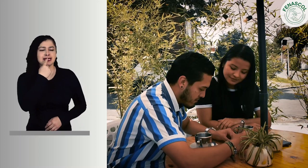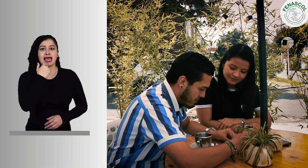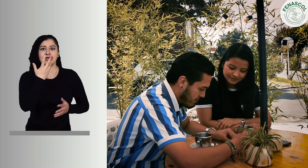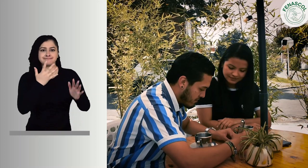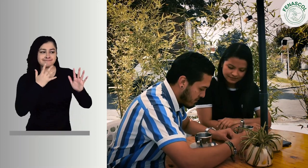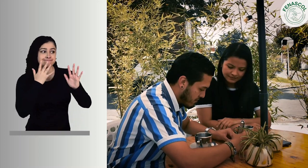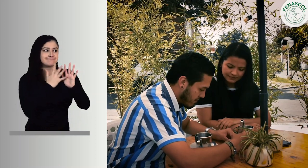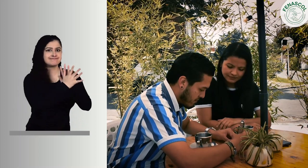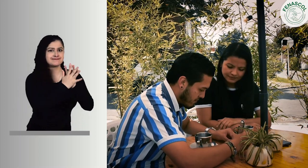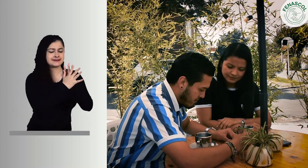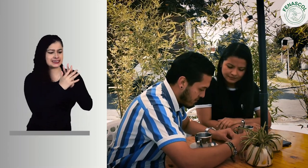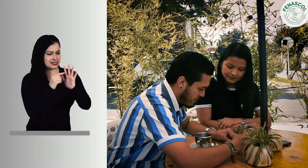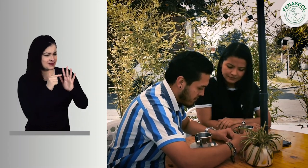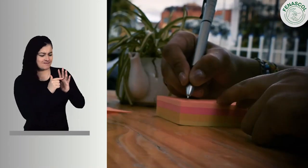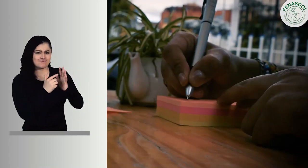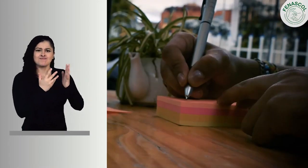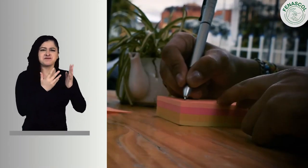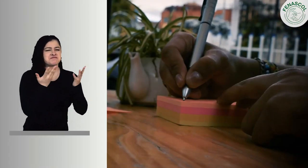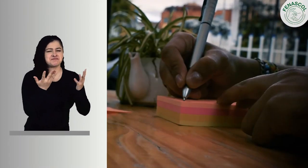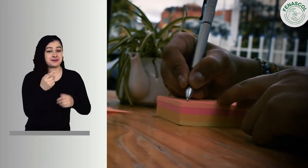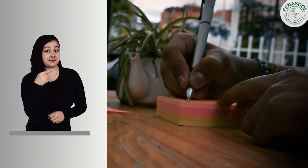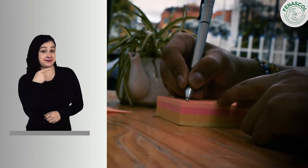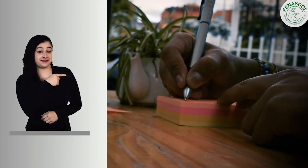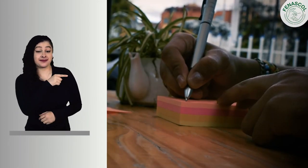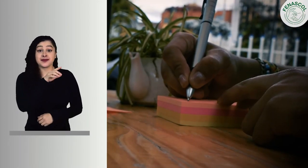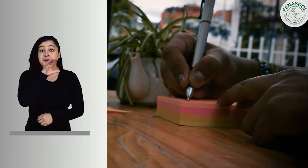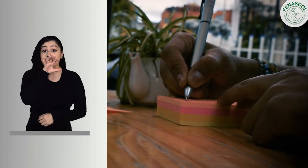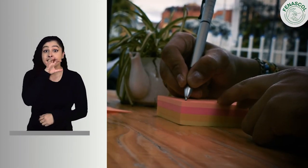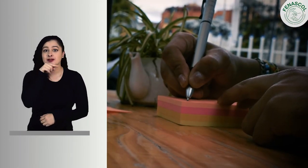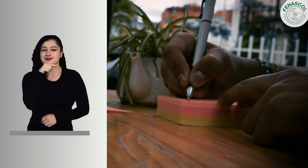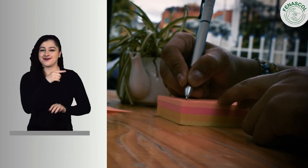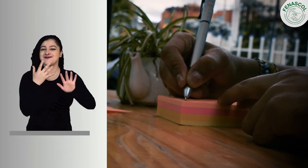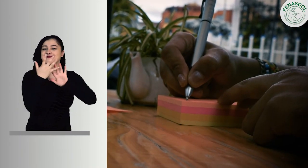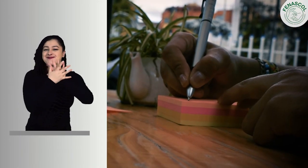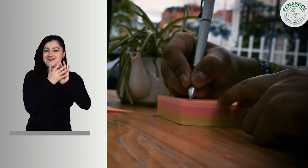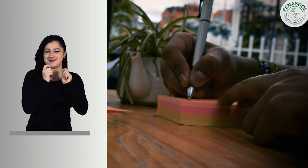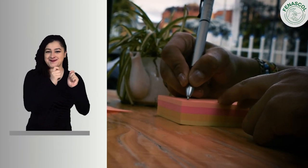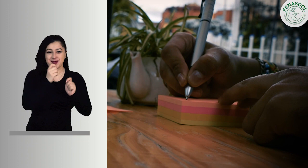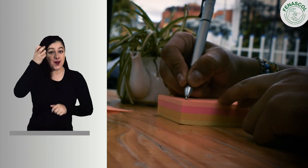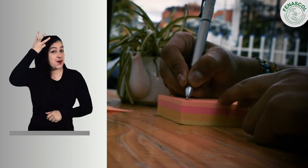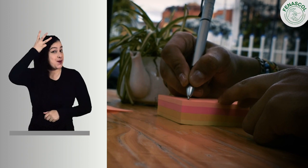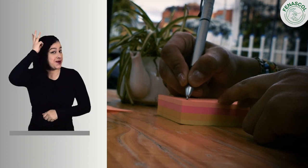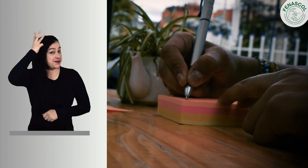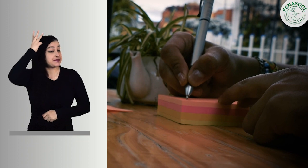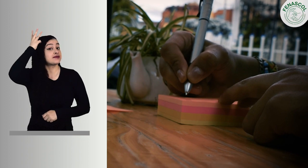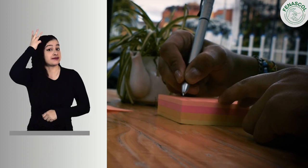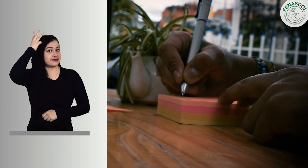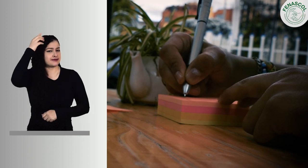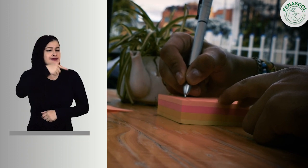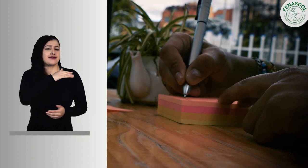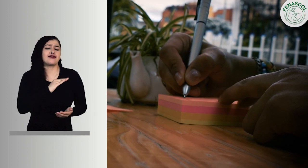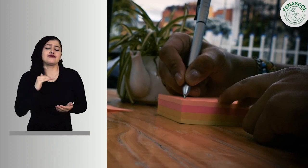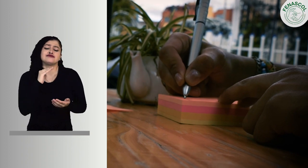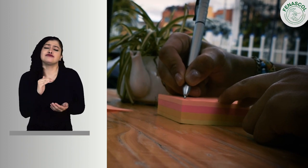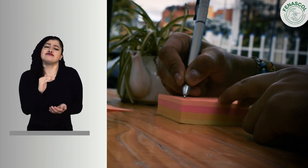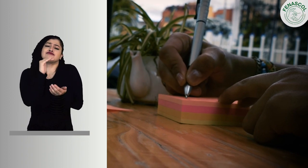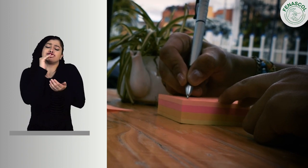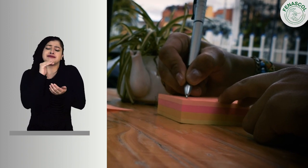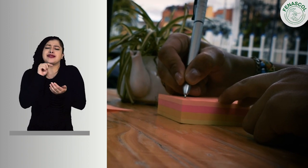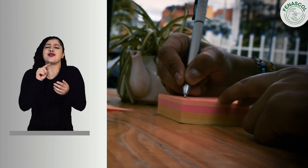Camilo quiere contarle a Erika sobre su perro Pupi, un cachorro hacia el que siente un inmenso cariño. Forma